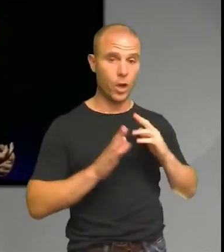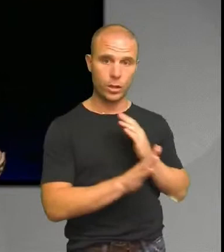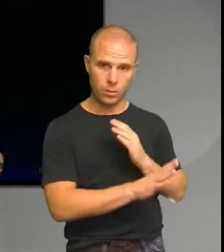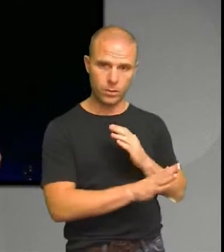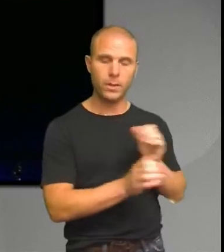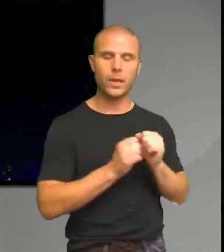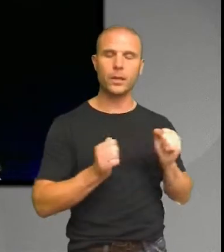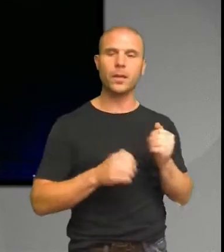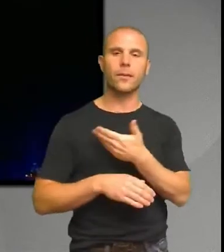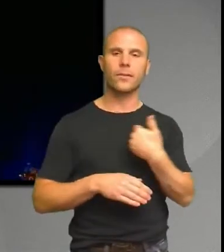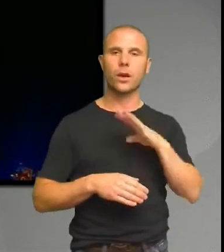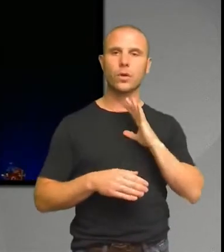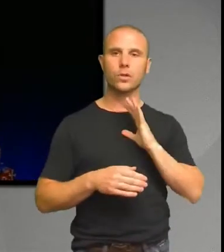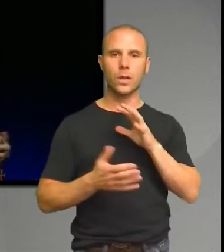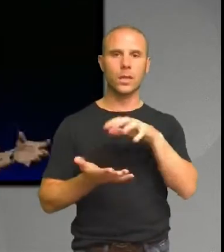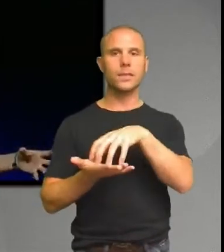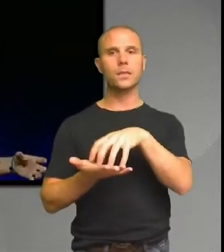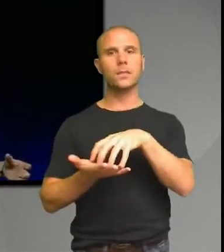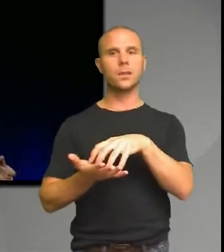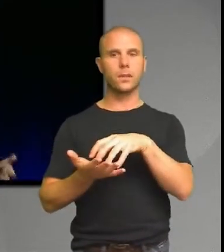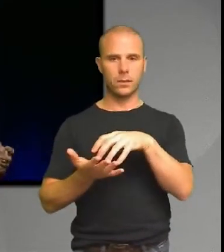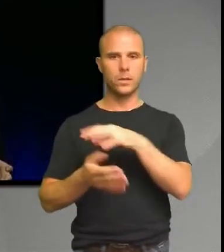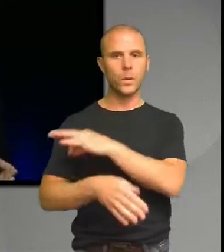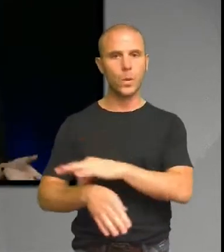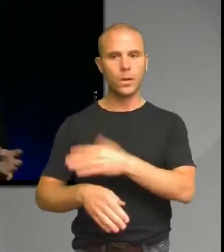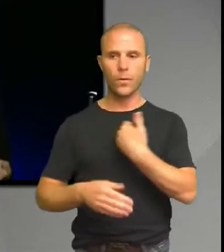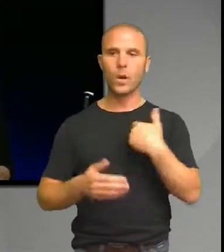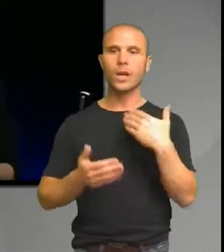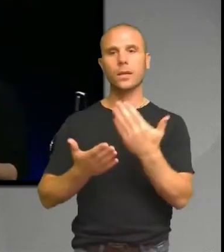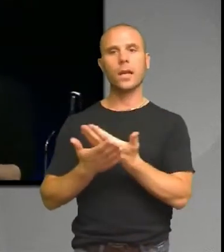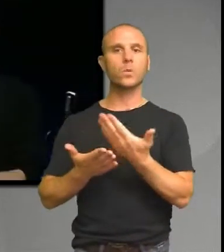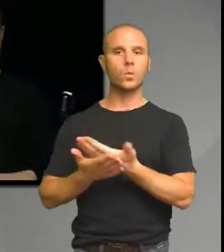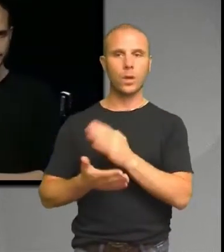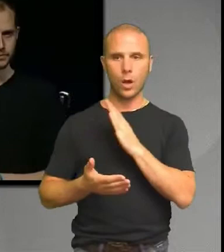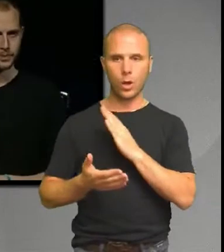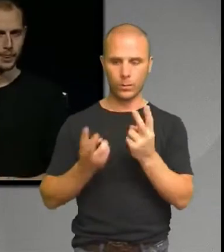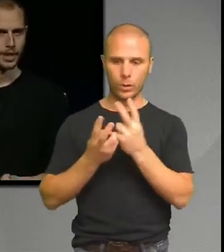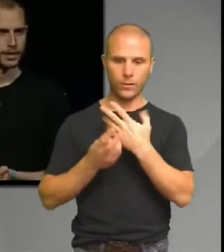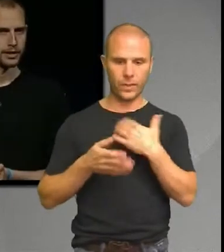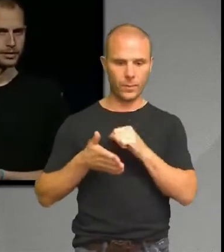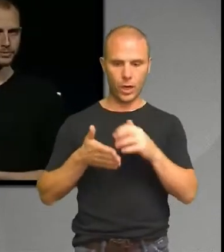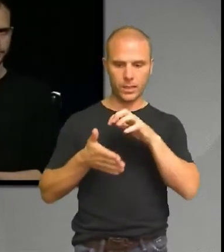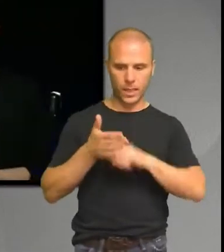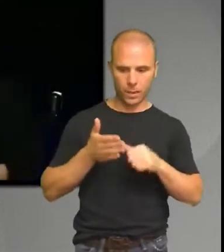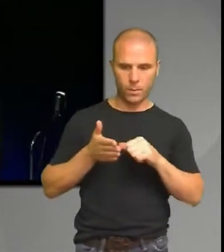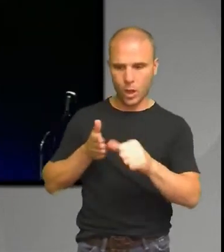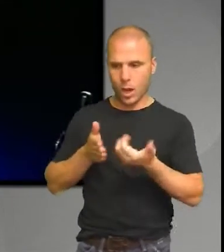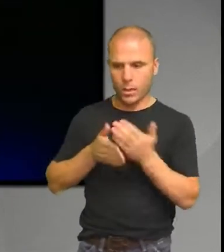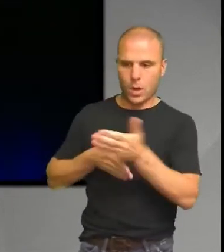en statsskuld som vår nation har och som vi betalar tillbaka genom att betala skatt. Jaha, okej. Så det